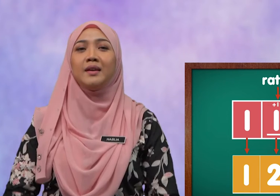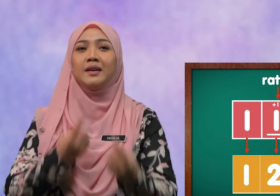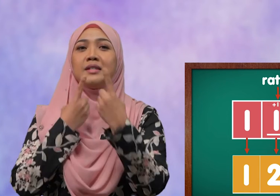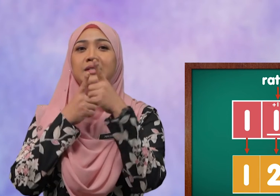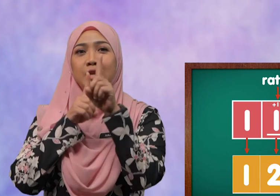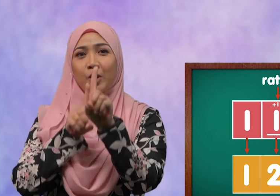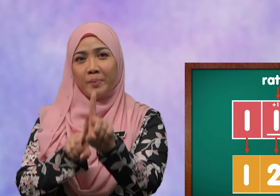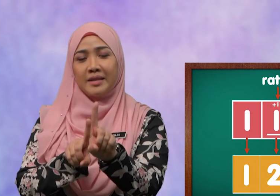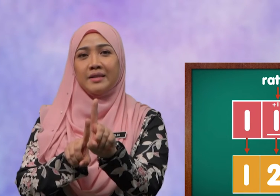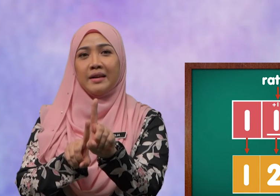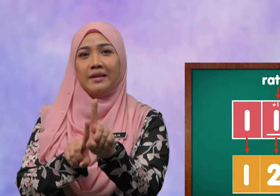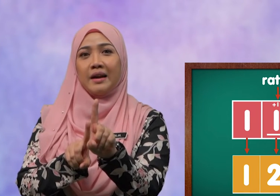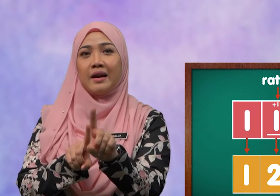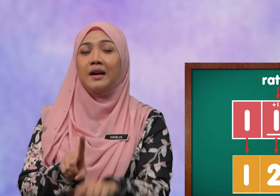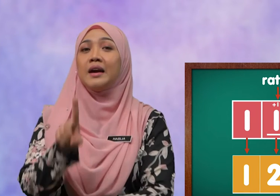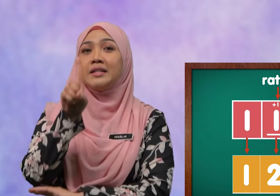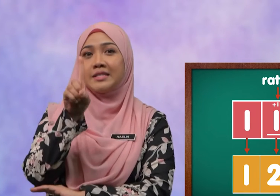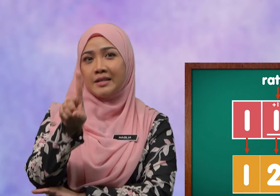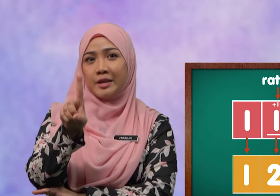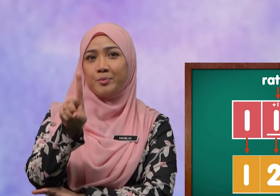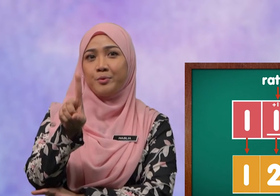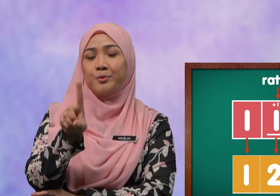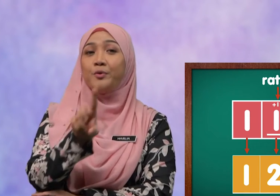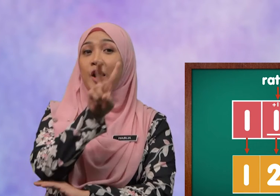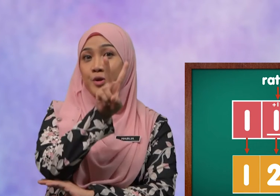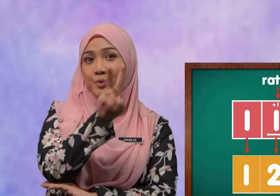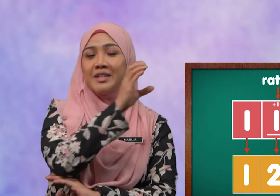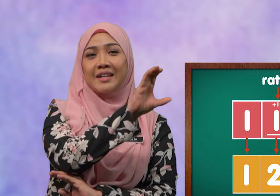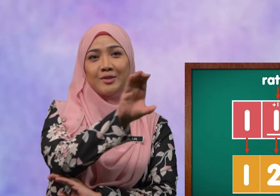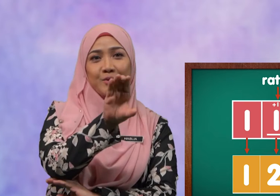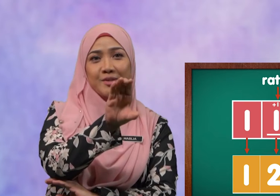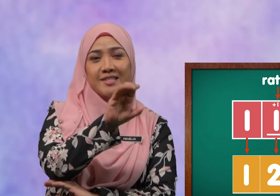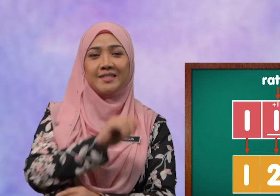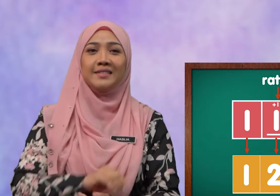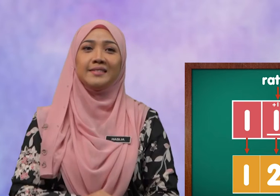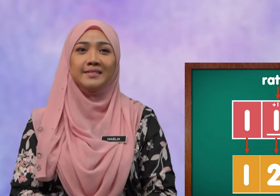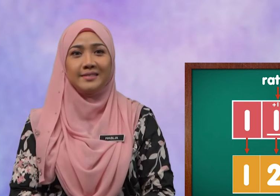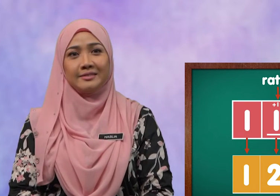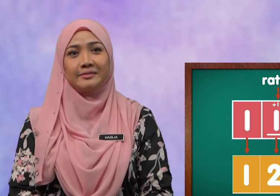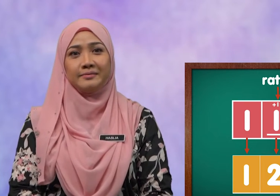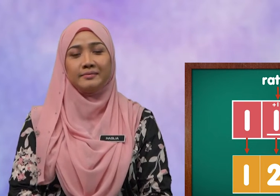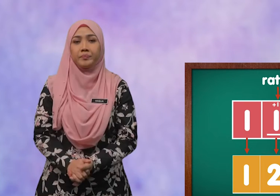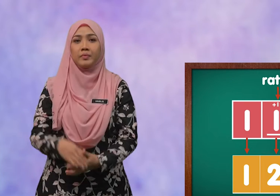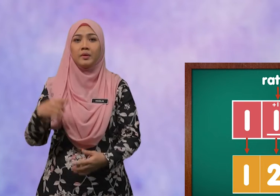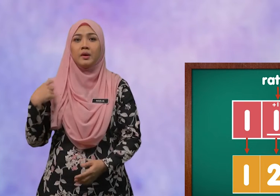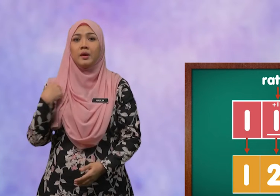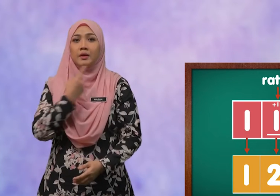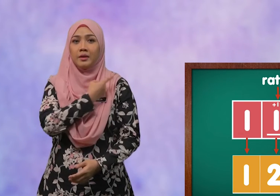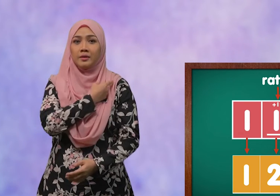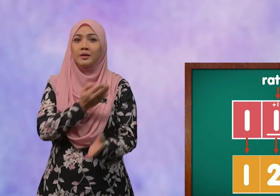Jawapannya adalah seribu dua ratus. Kita